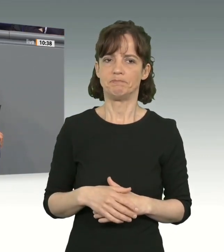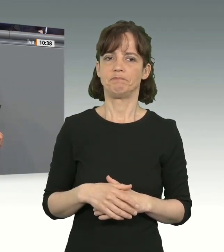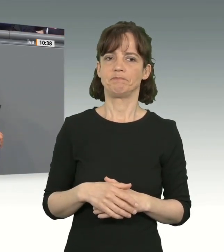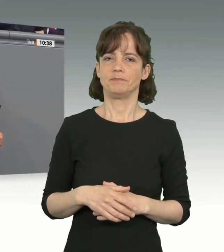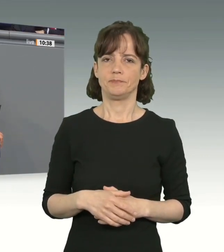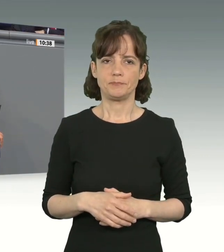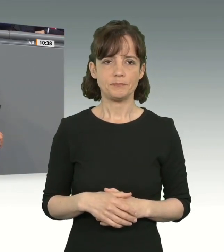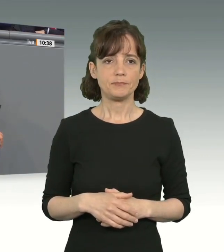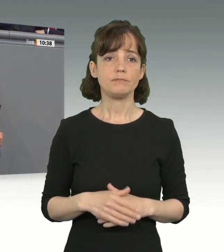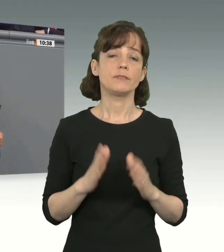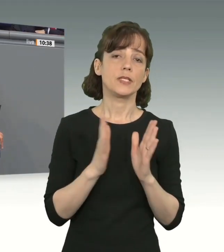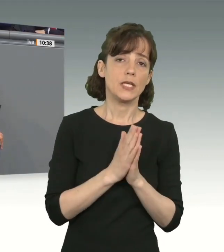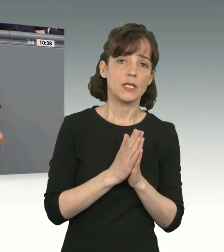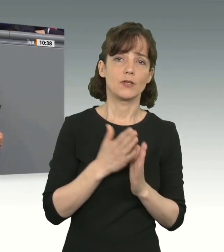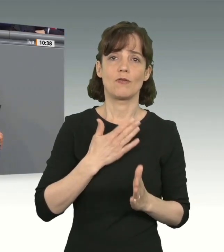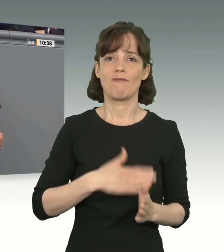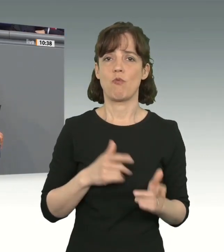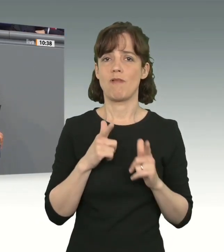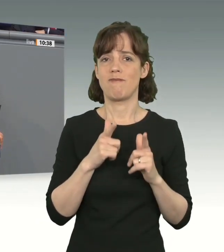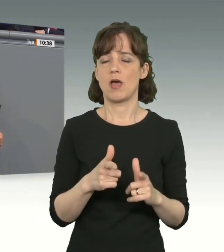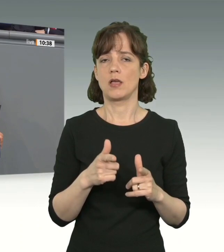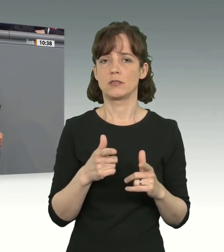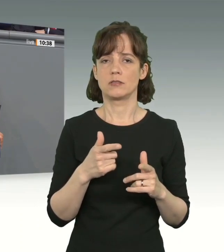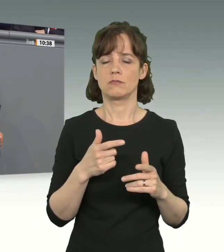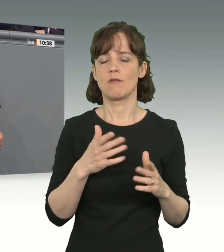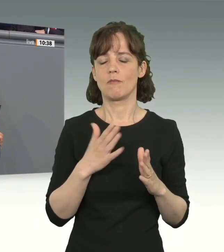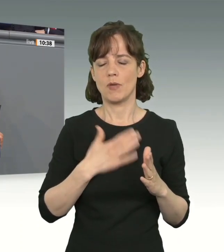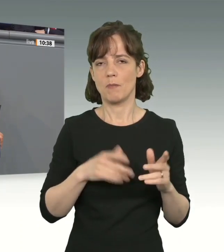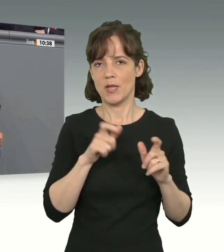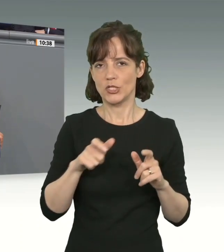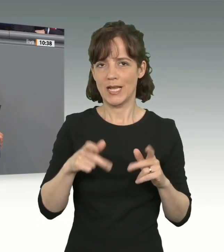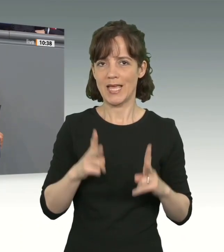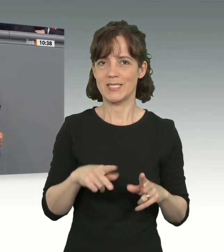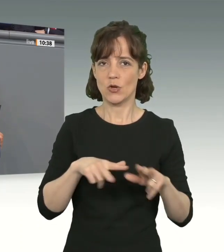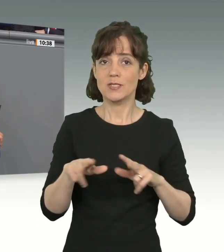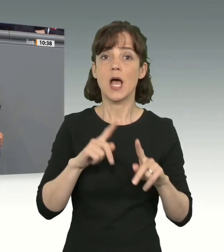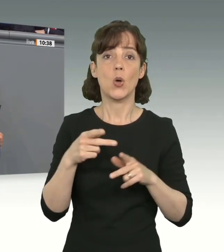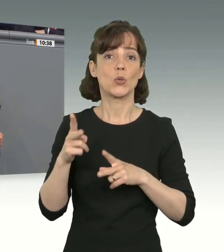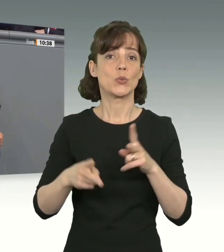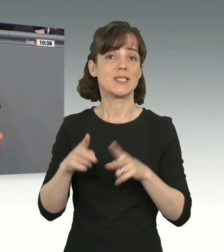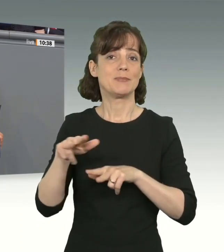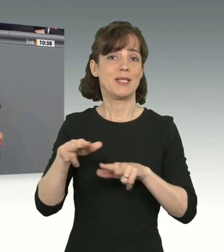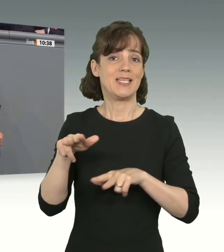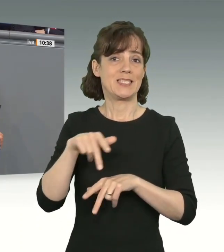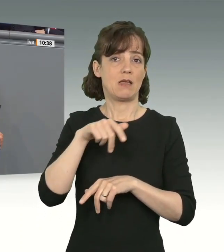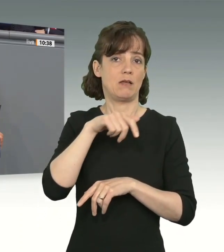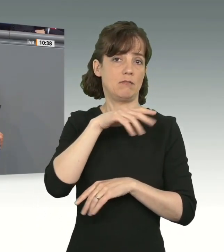von den Kirchen, den Wohlfahrts und den Menschenrechtsorganisationen. Auch die JustizministerInnen der Länder machten verfassungsrechtliche